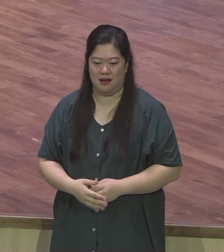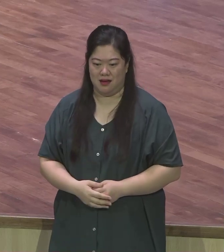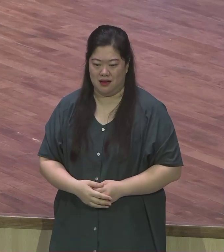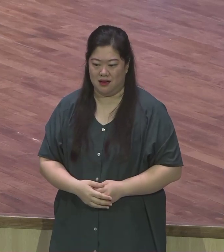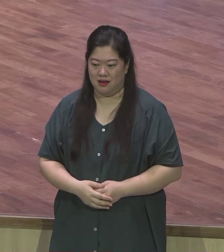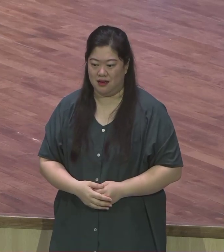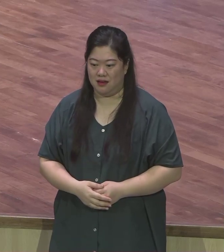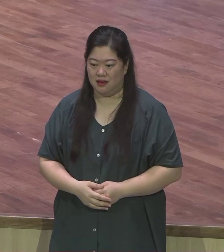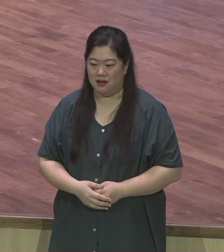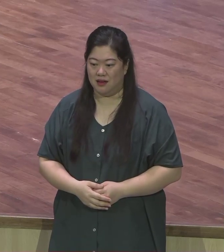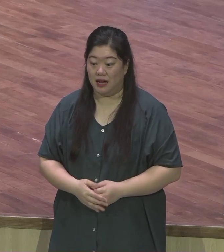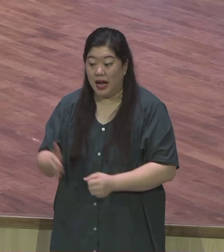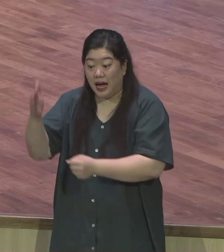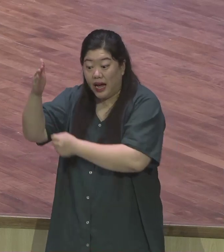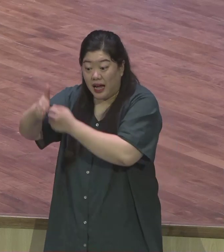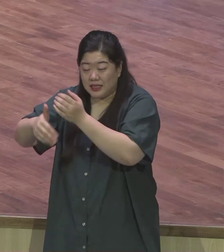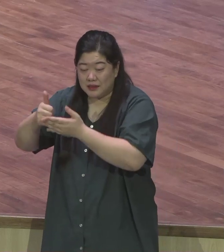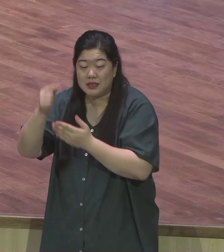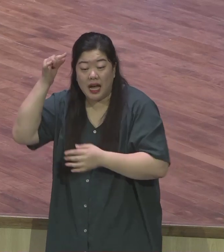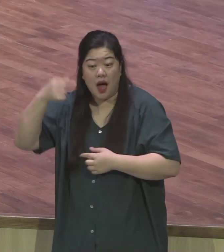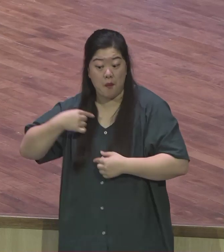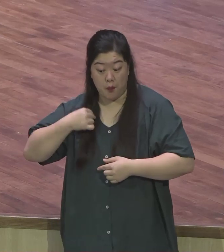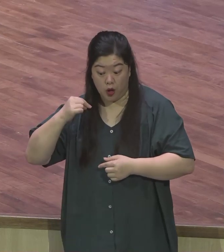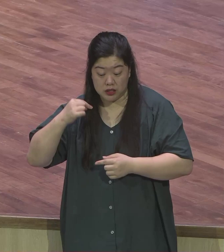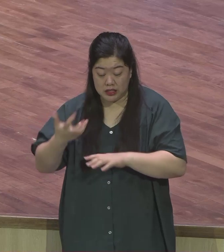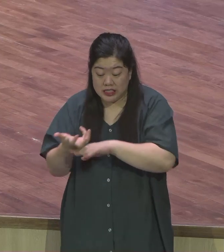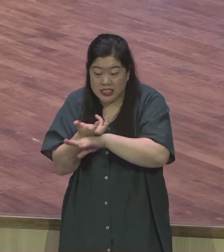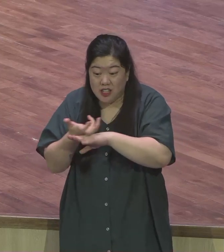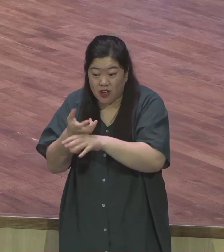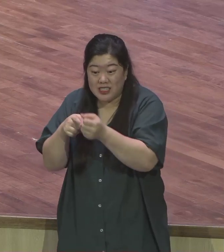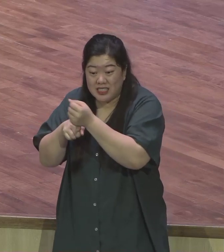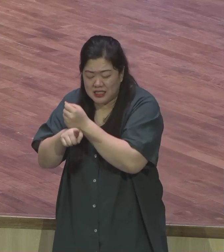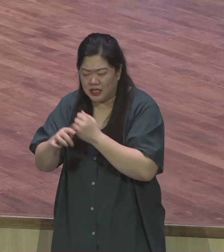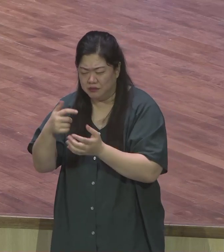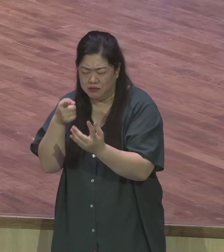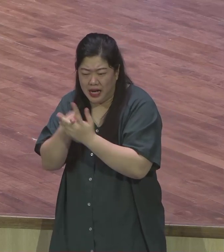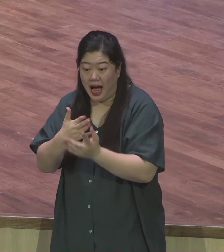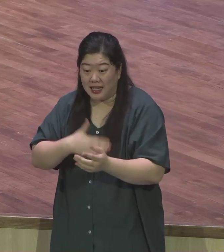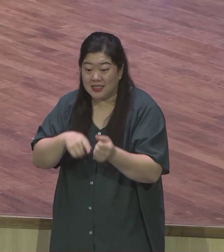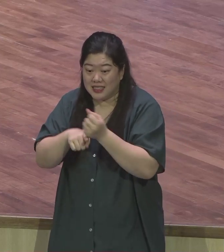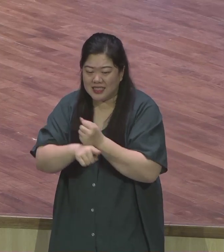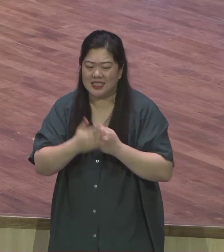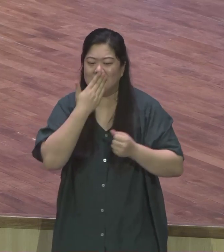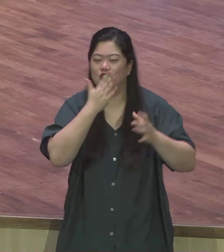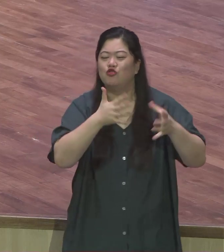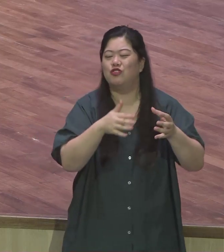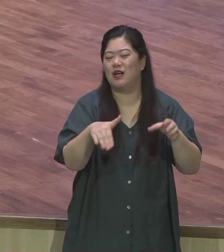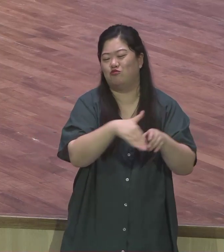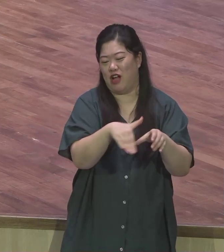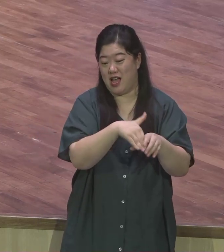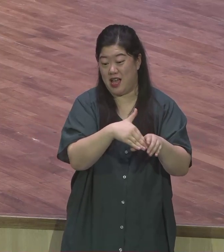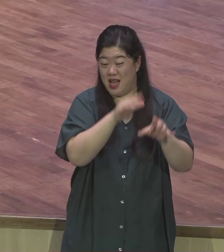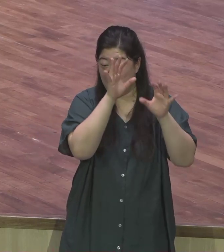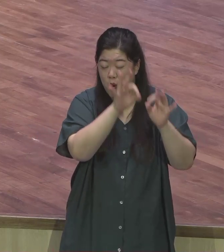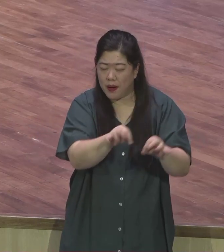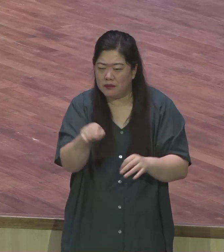완전한 보호하심을 나타내는 히브리의 어떤 표현 용법입니다 이처럼 지극히 작고 사소한